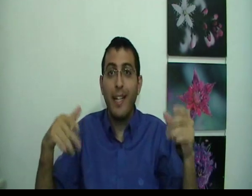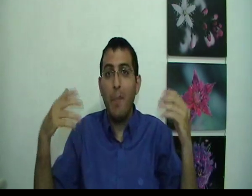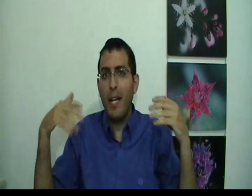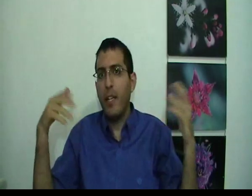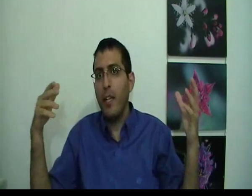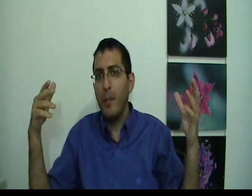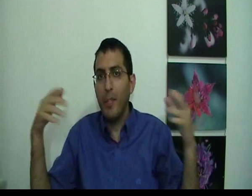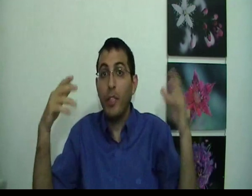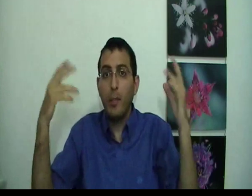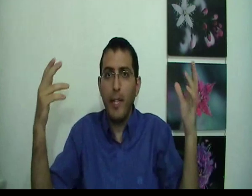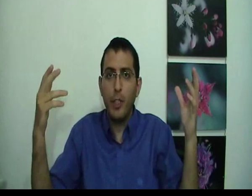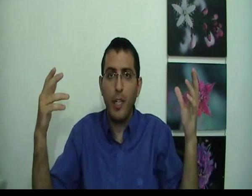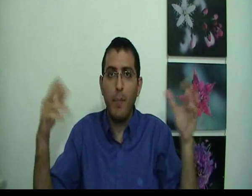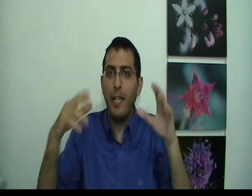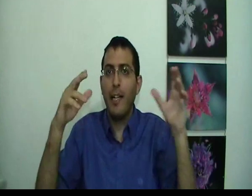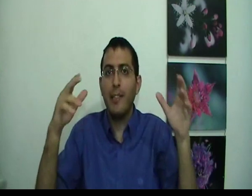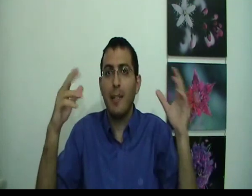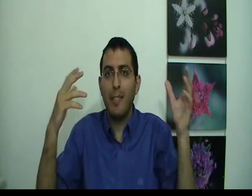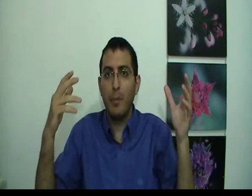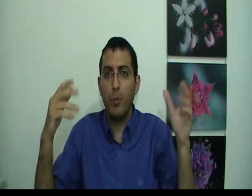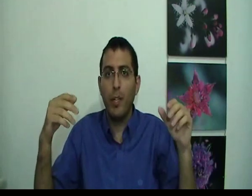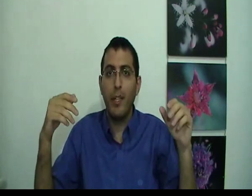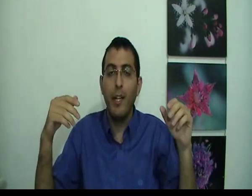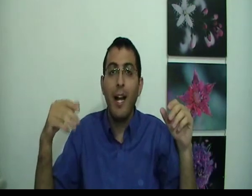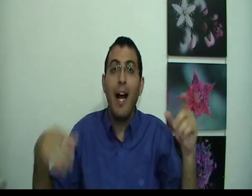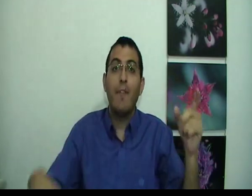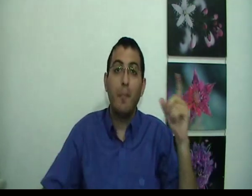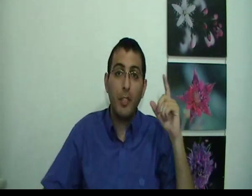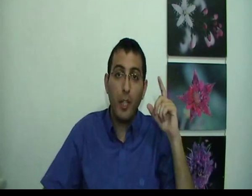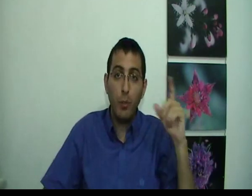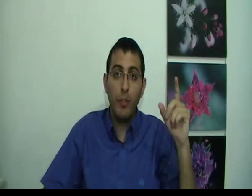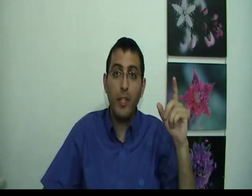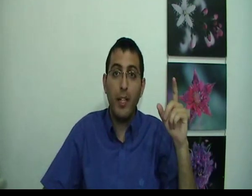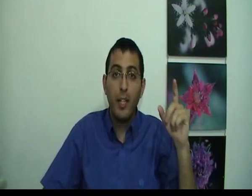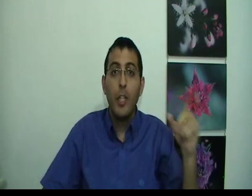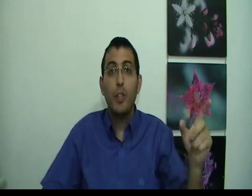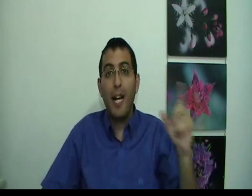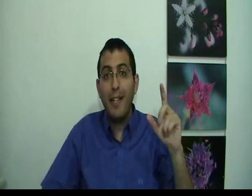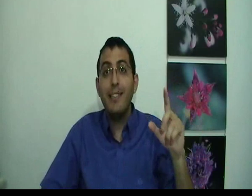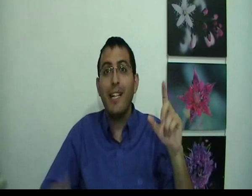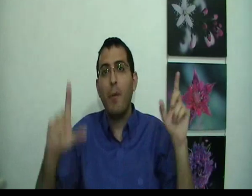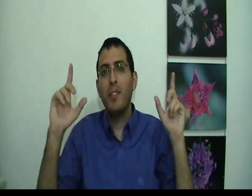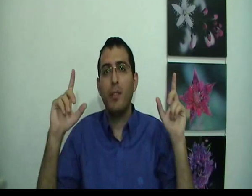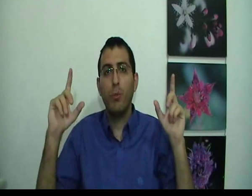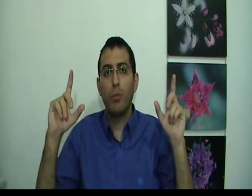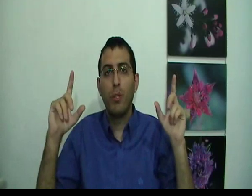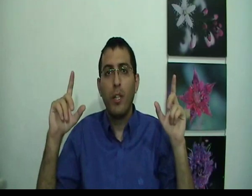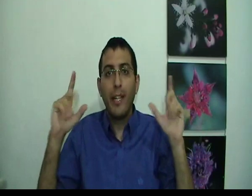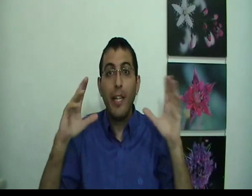גם אני, מה שנדמה לי שאני בלי להיכנס למה זה בדיוק אני אבל מה שחשוב יותר שאני זה גם המציאות כי יש